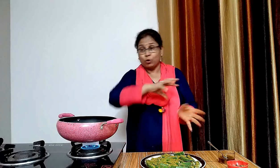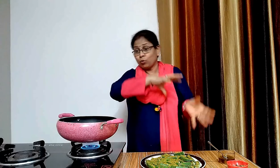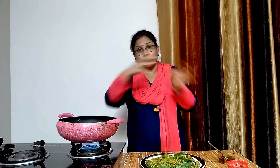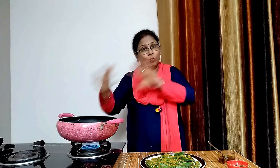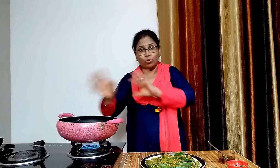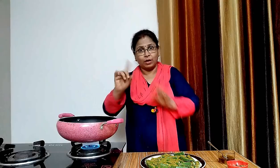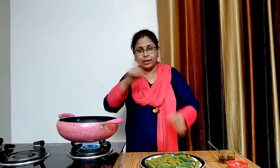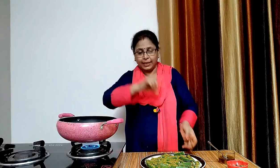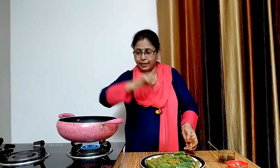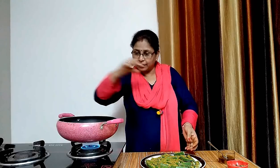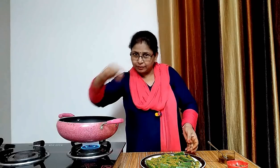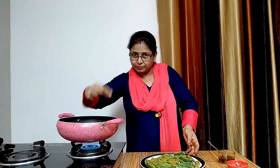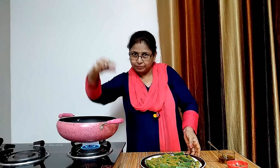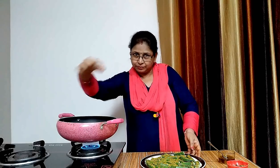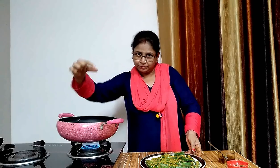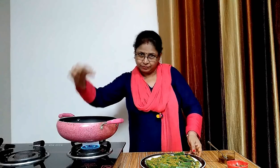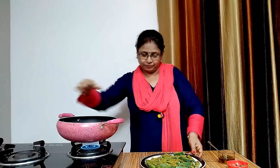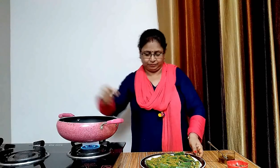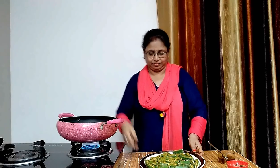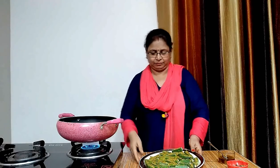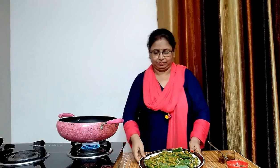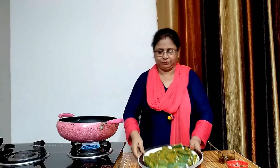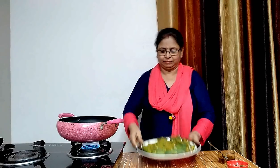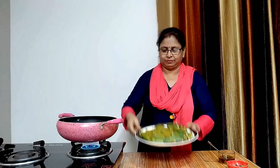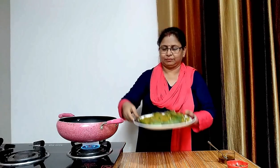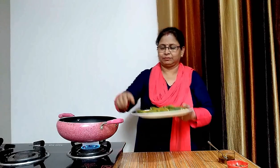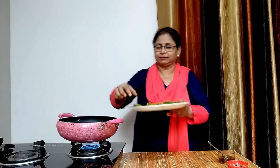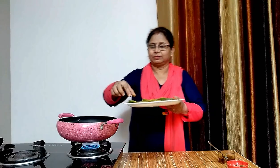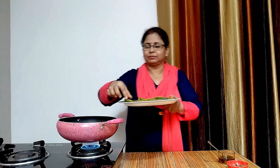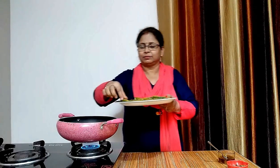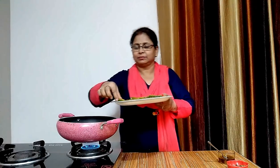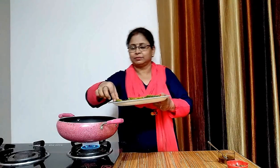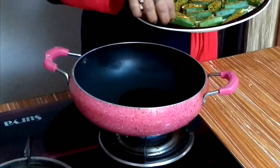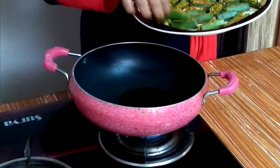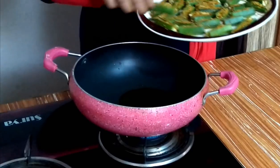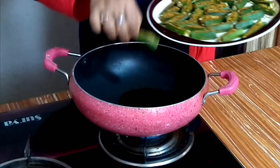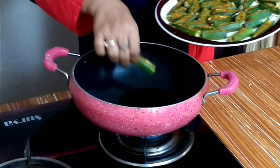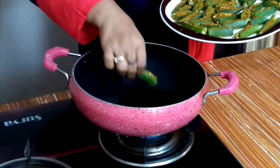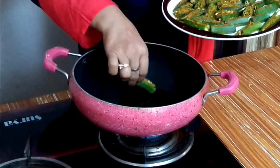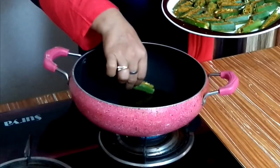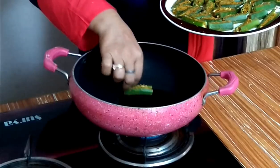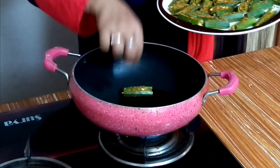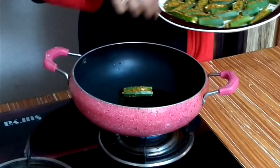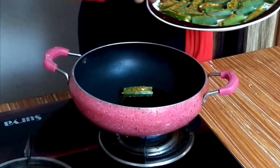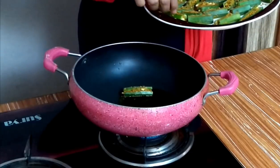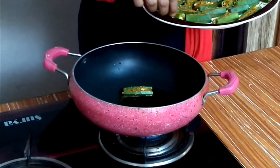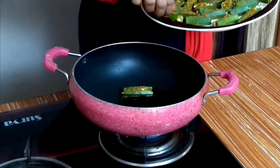हम तेल में एक एकर चारी विंडियो को डालते जाएंगे ध्यान रहे हैं हम चारी विंडियो को एक साथ नहीं डालेंगे